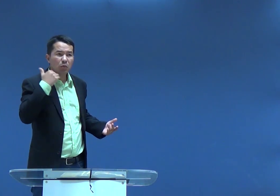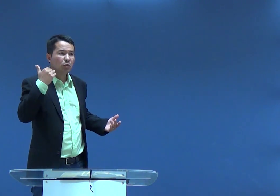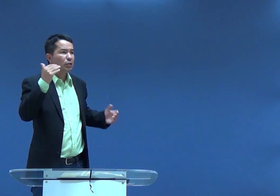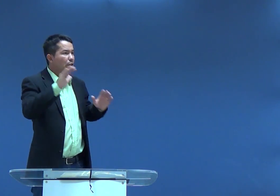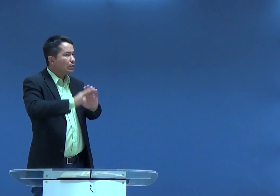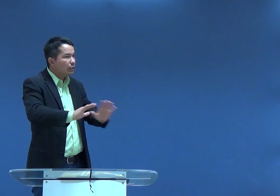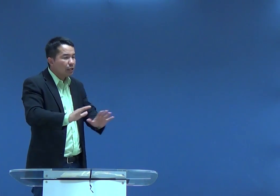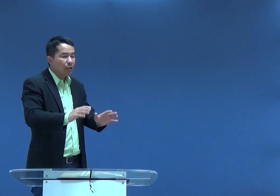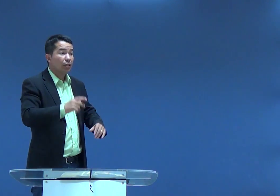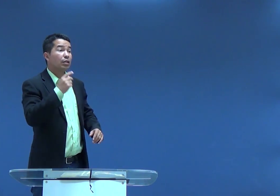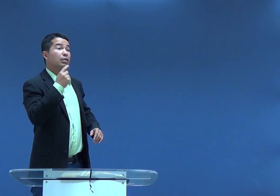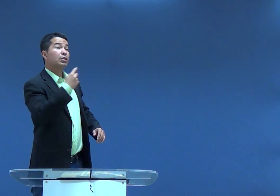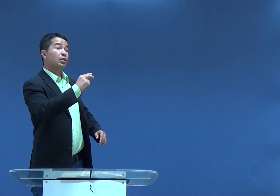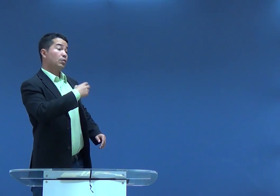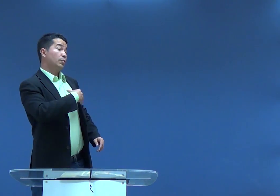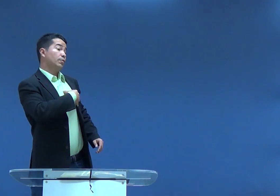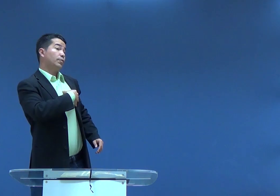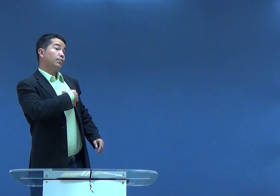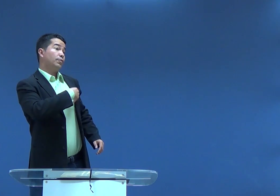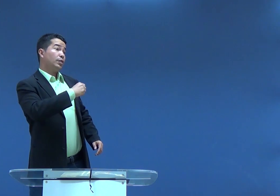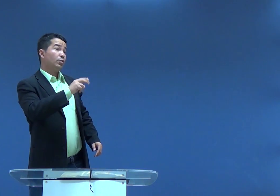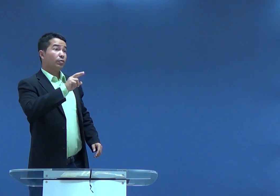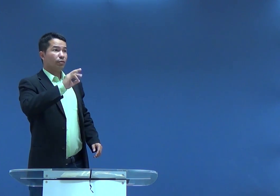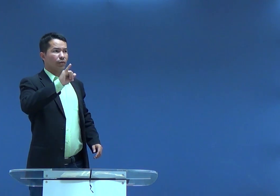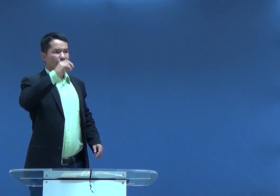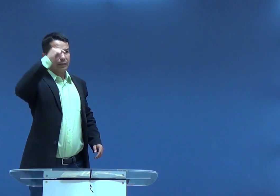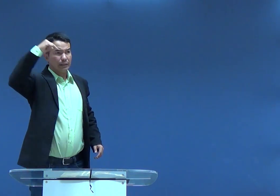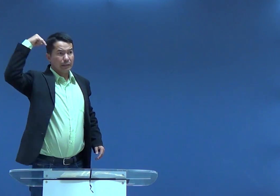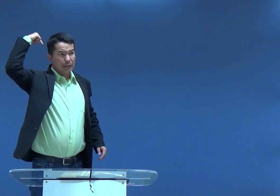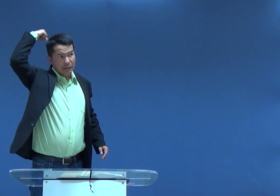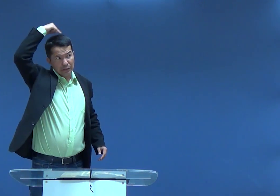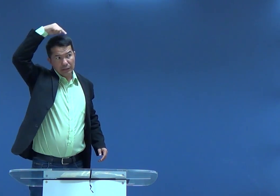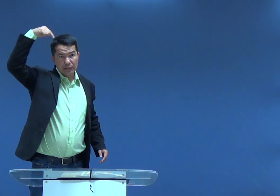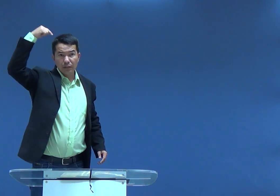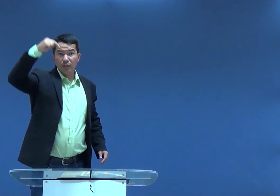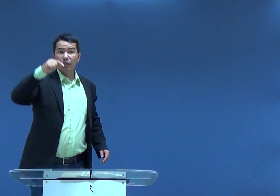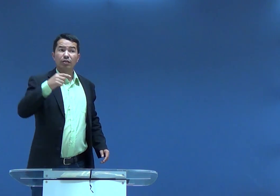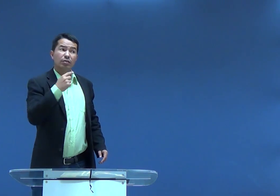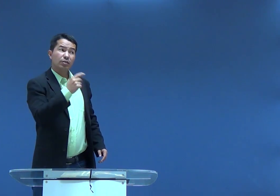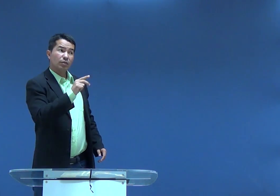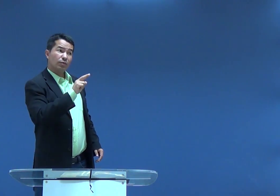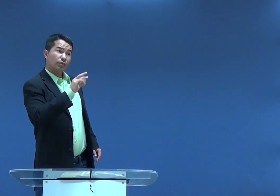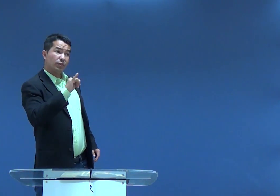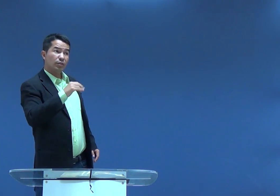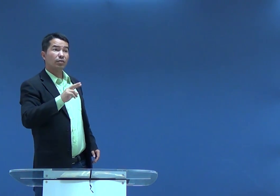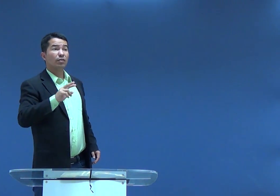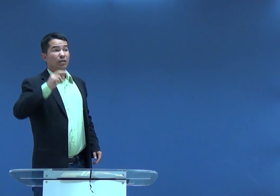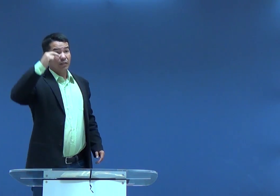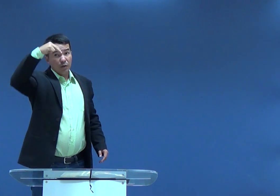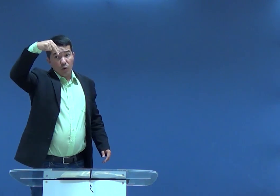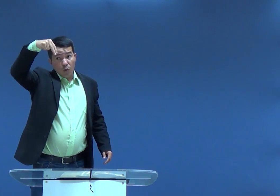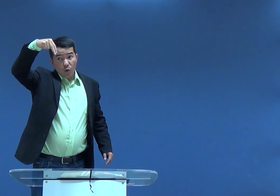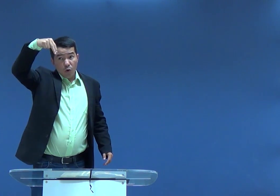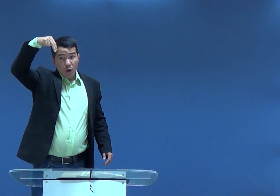tocar em coisas mortas, sendo pessoas ou animais. O seu filho será purificado. Ele será...